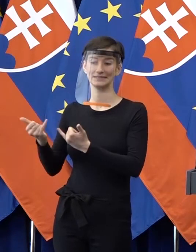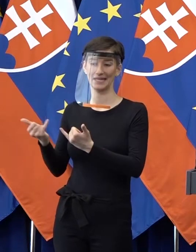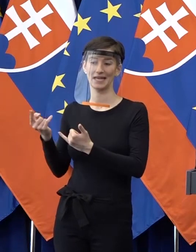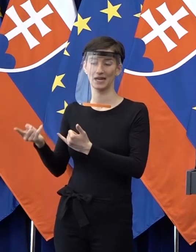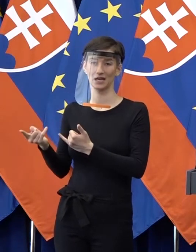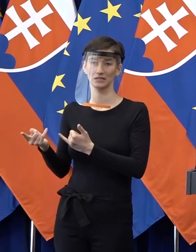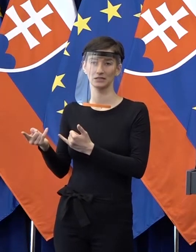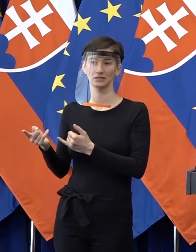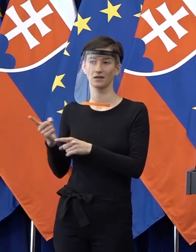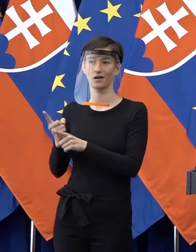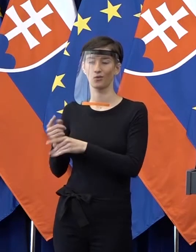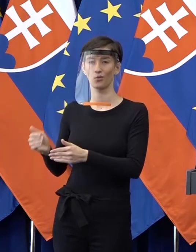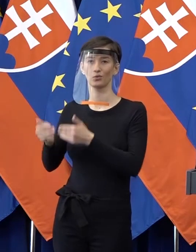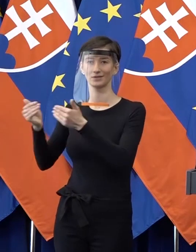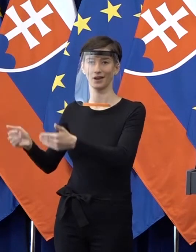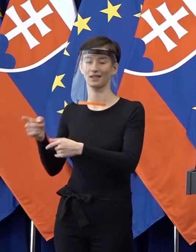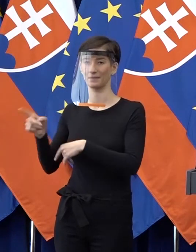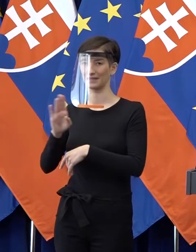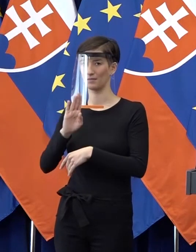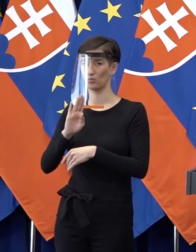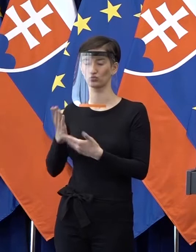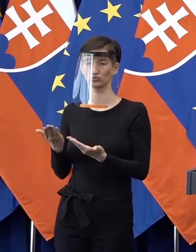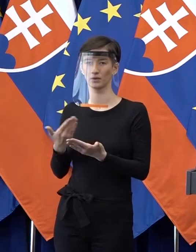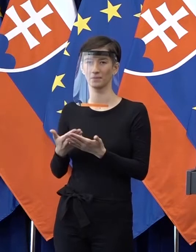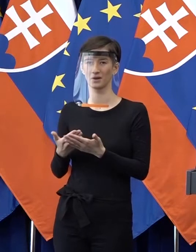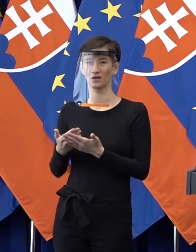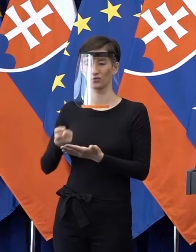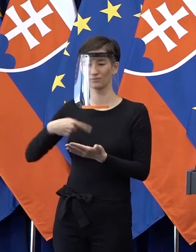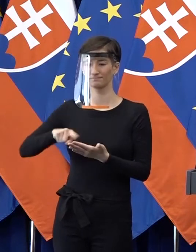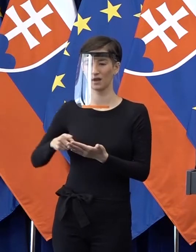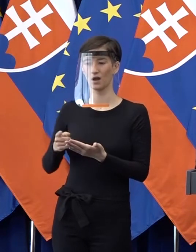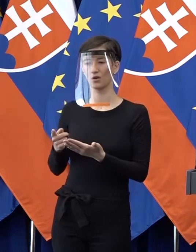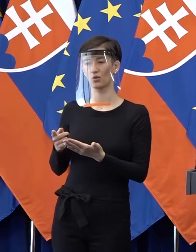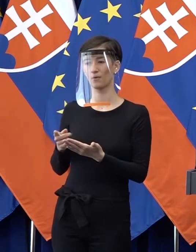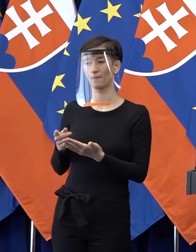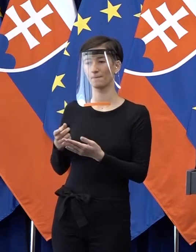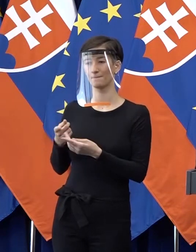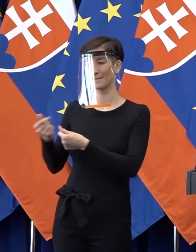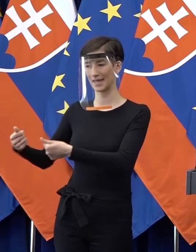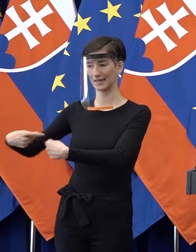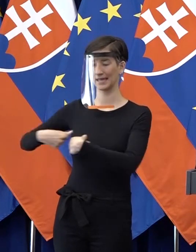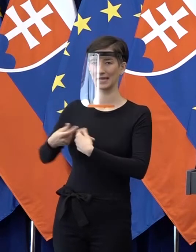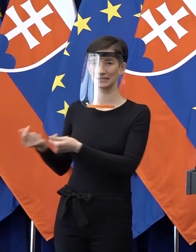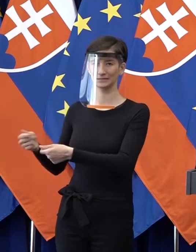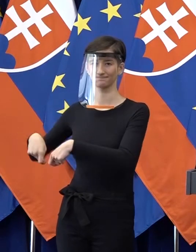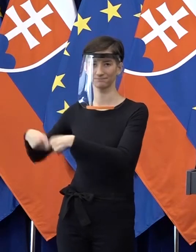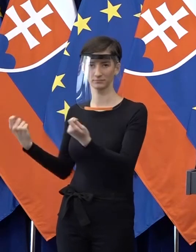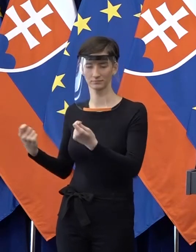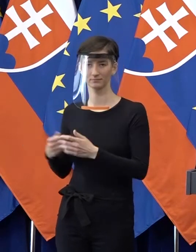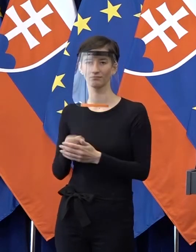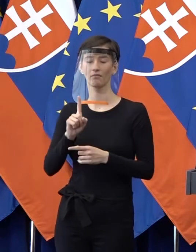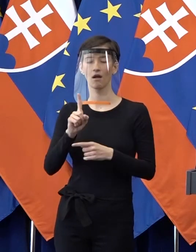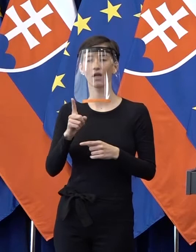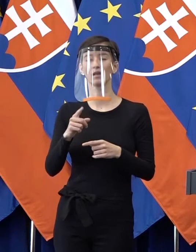povinnosť urobiť odklad. Takže nám sa porúša, alebo teda narúša cash flow a nás tu niečo stojí, takže tam ten úrok je, ale musím vám